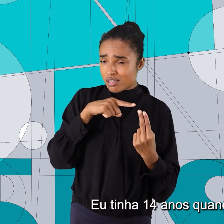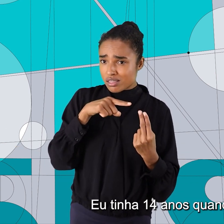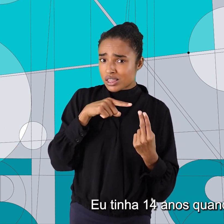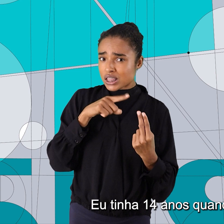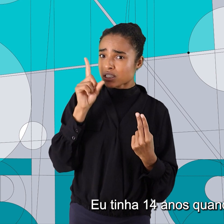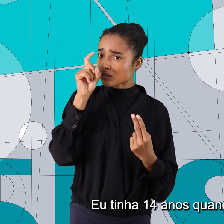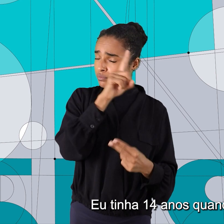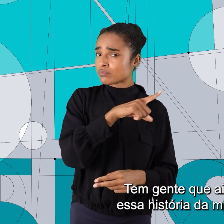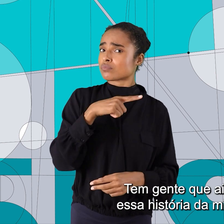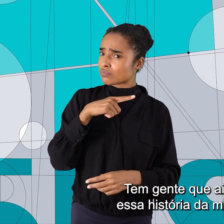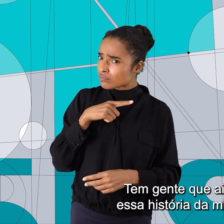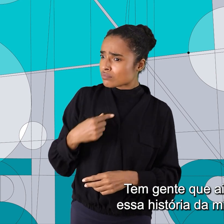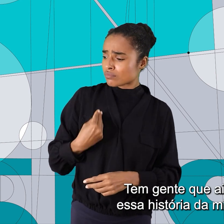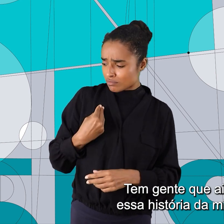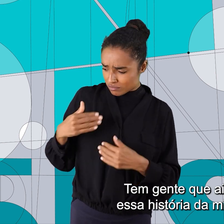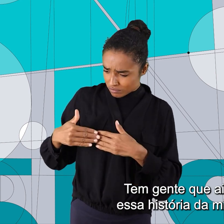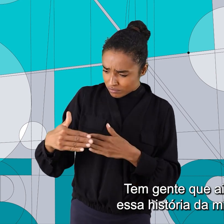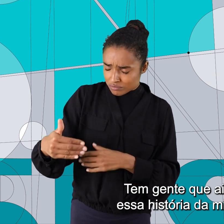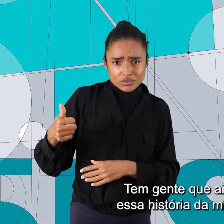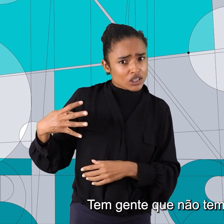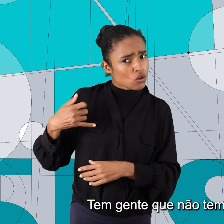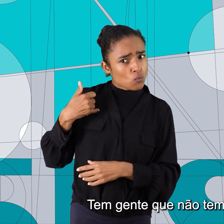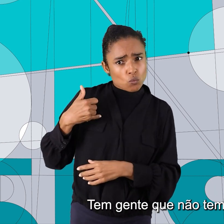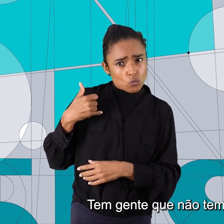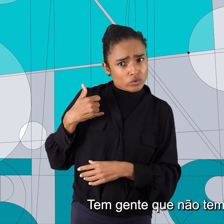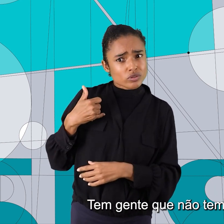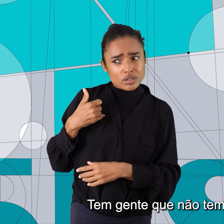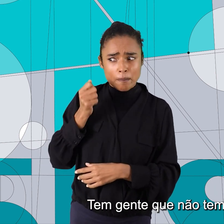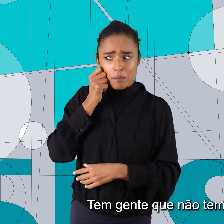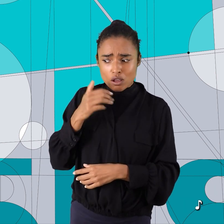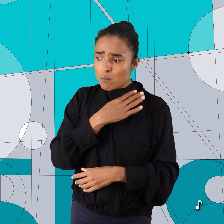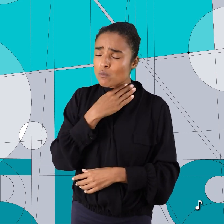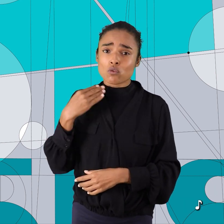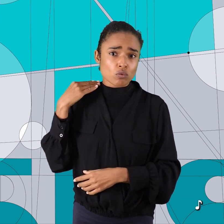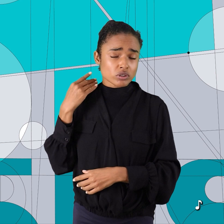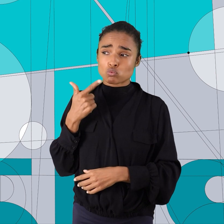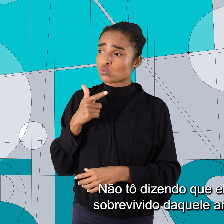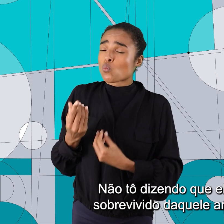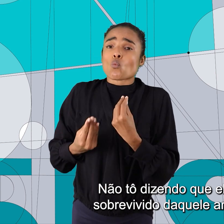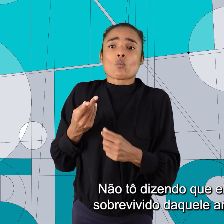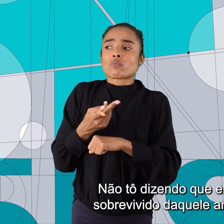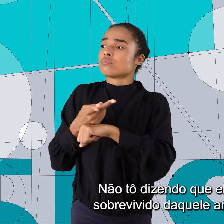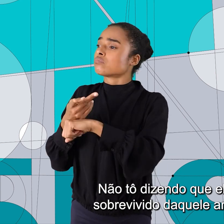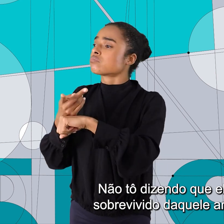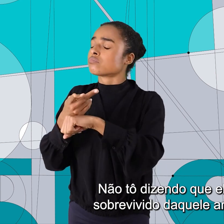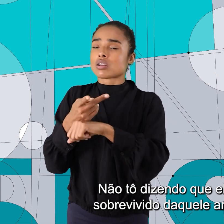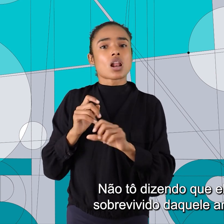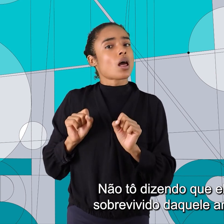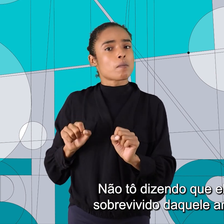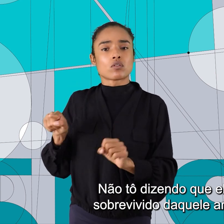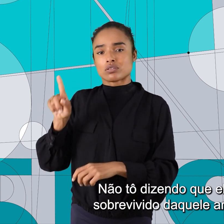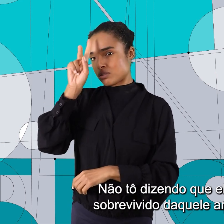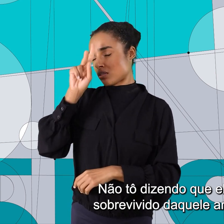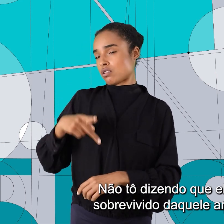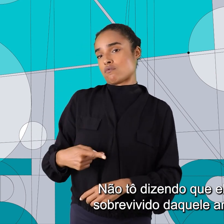Eu tinha 14 anos quando ela morreu. Tem gente que ainda vive essa história da minha mãe. Tem gente que não tem onde recorrer. Não estou dizendo que ela poderia ter